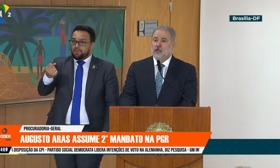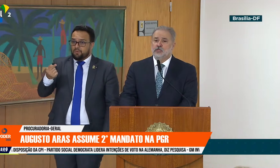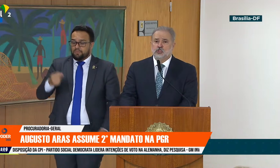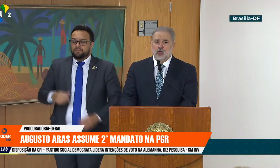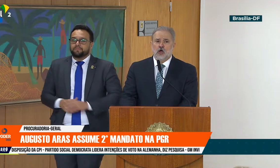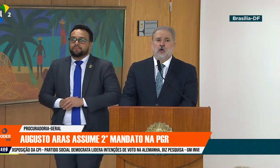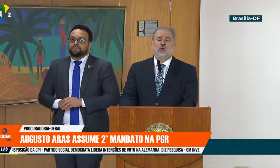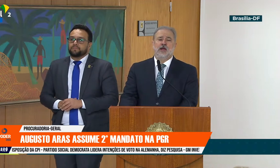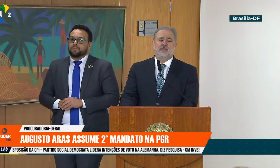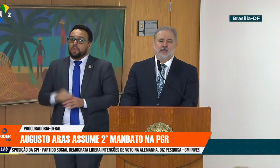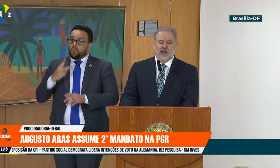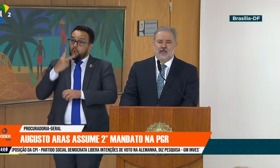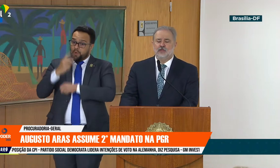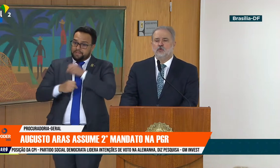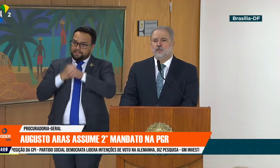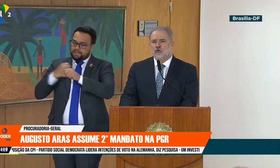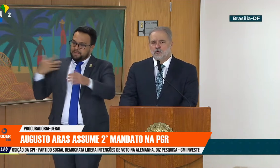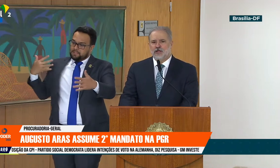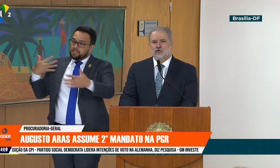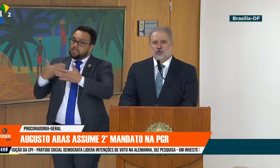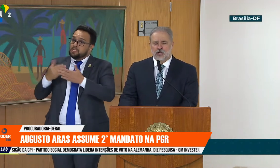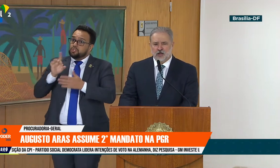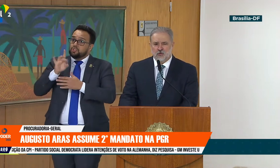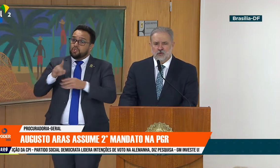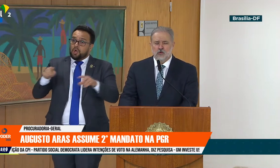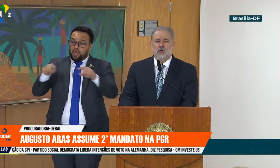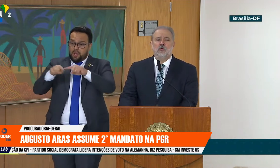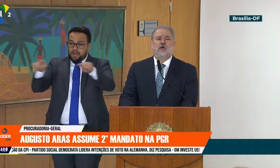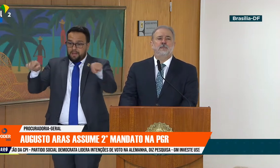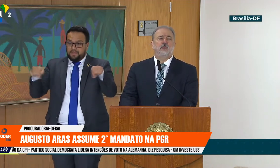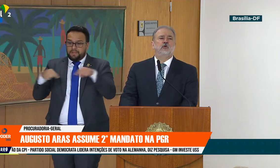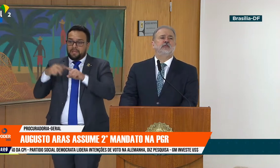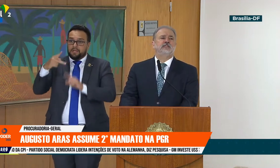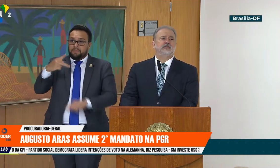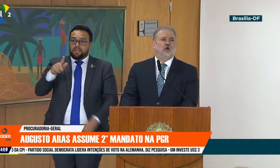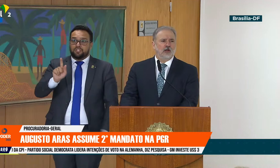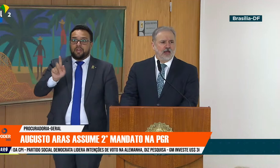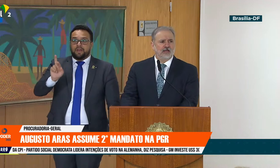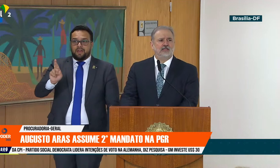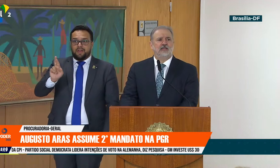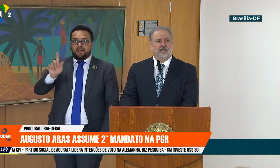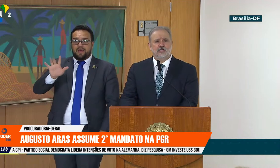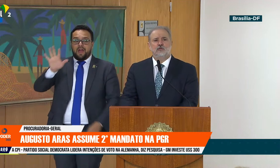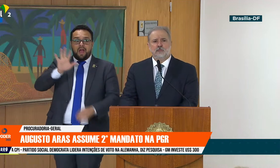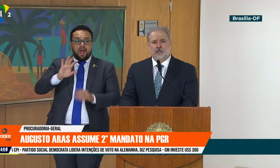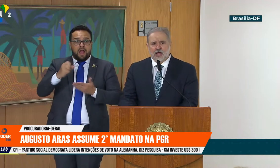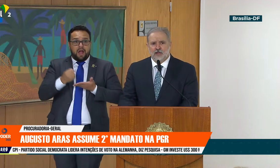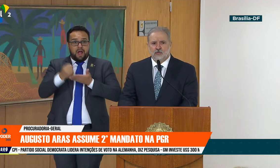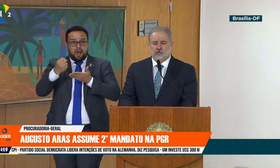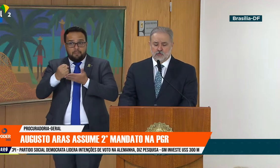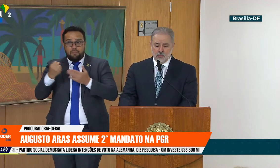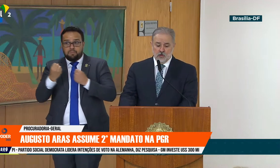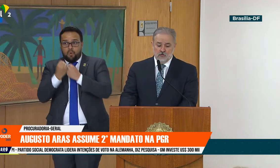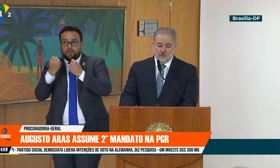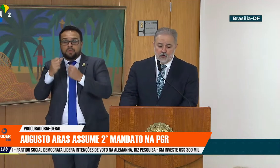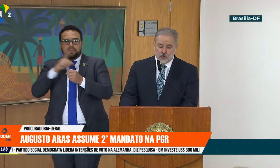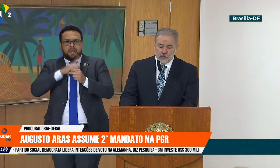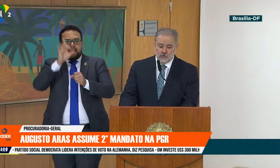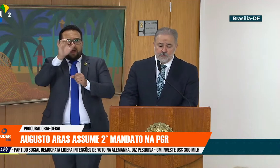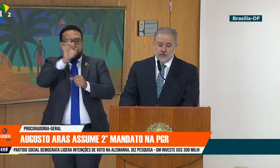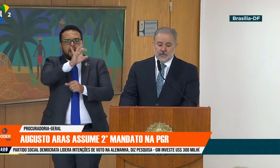bienio. E só o gabinete do Procurador-Geral, com o apoio desses colegas aqui já nominados,